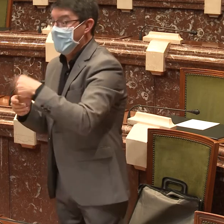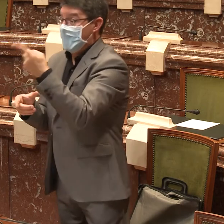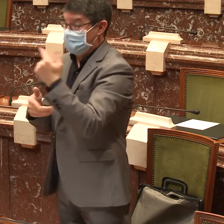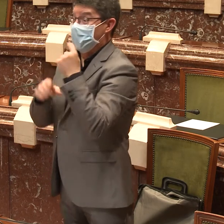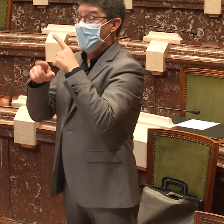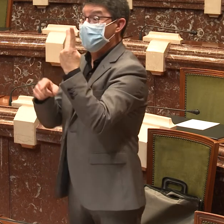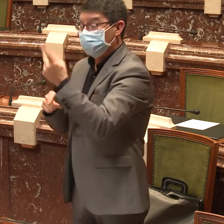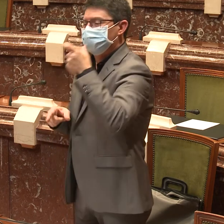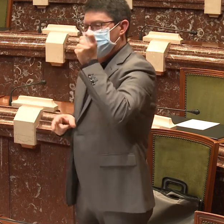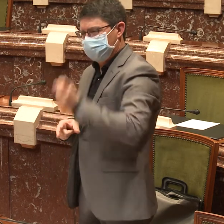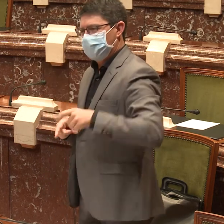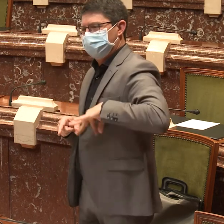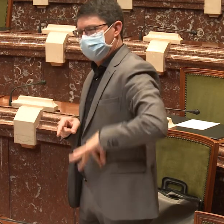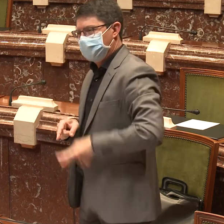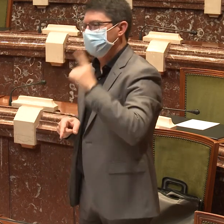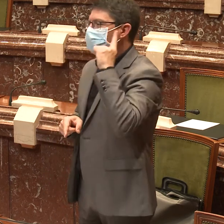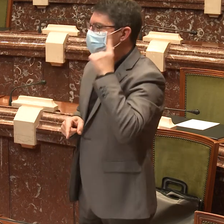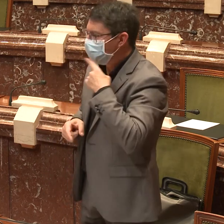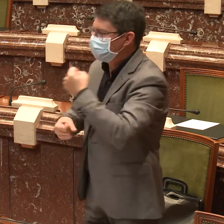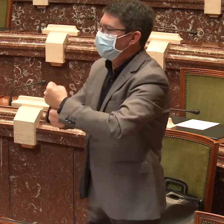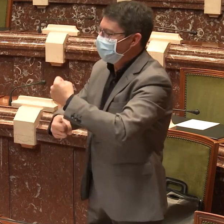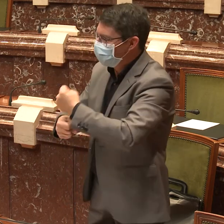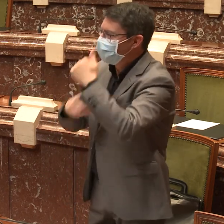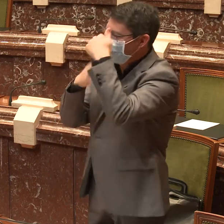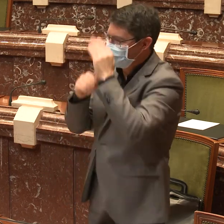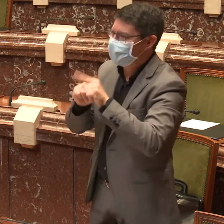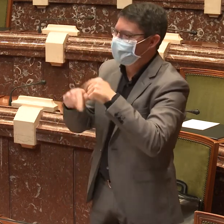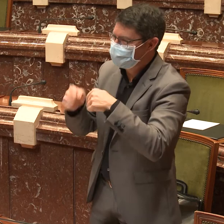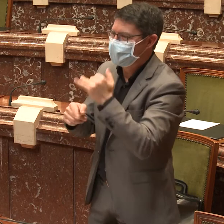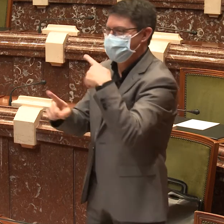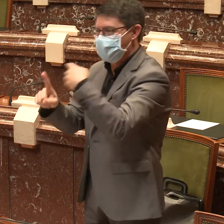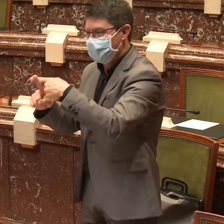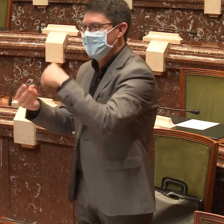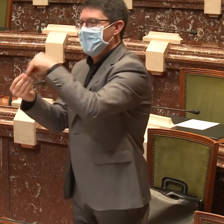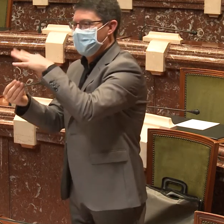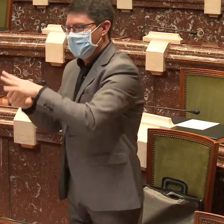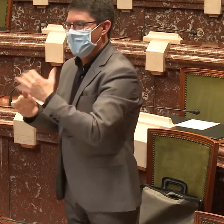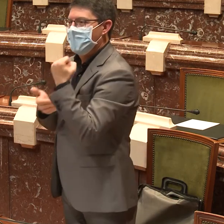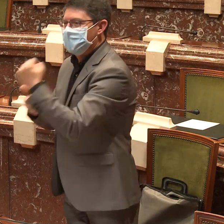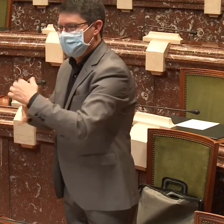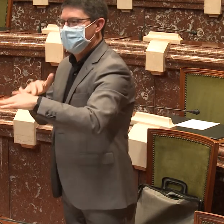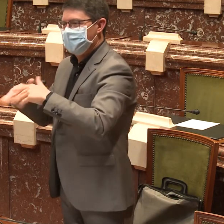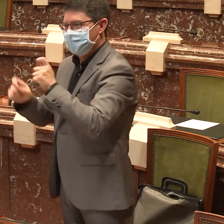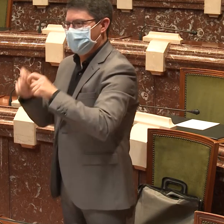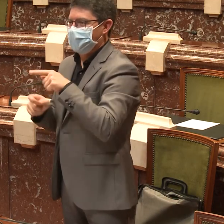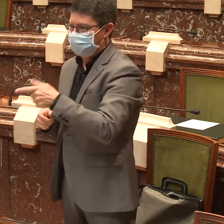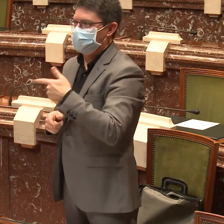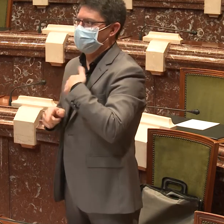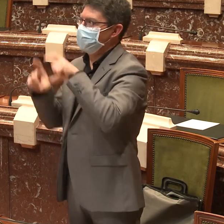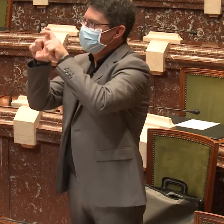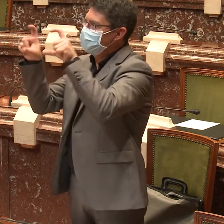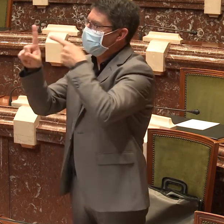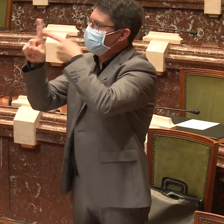y también tenemos a dos profesionales sordos trabajando dentro de nuestra entidad. Son dos